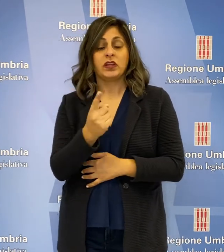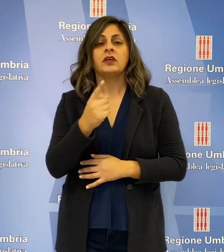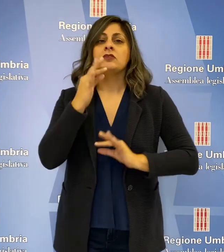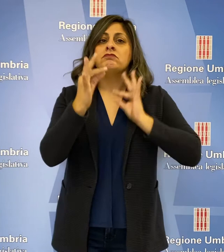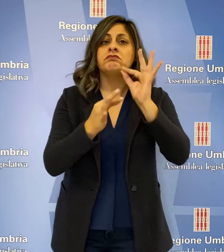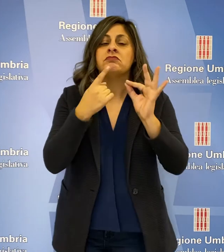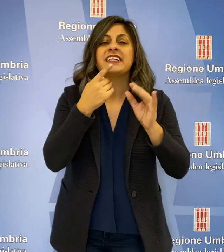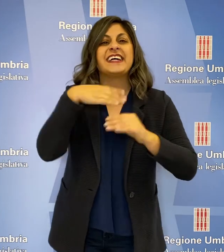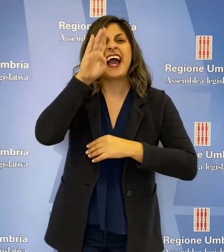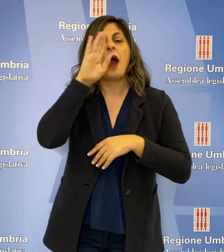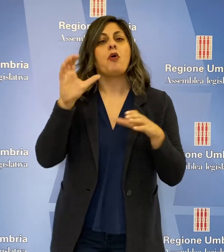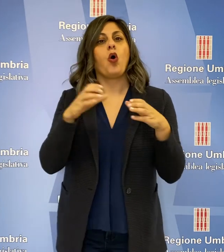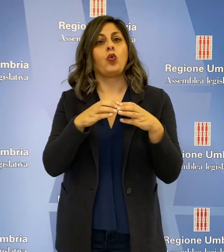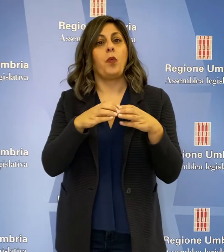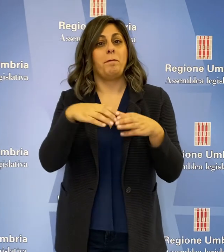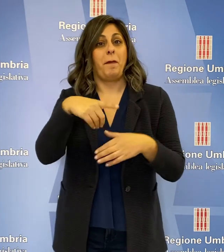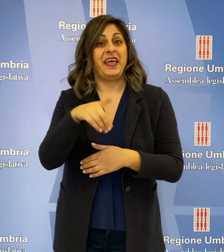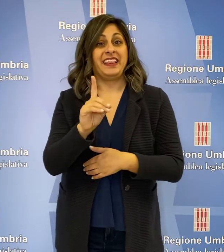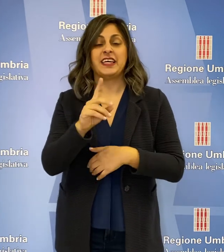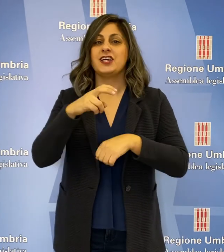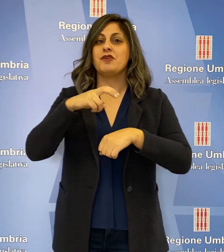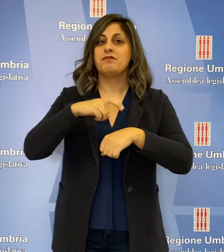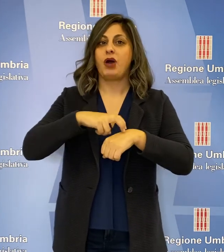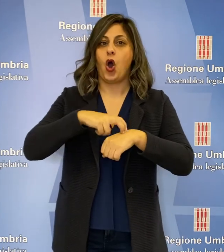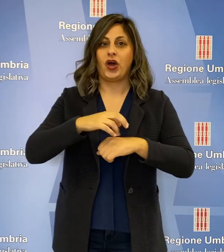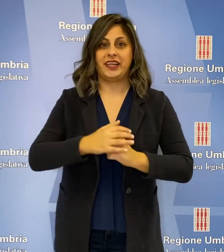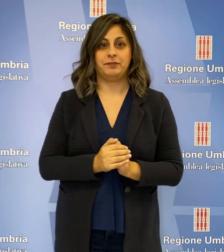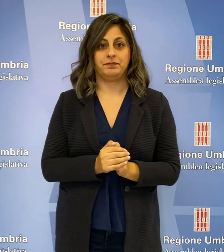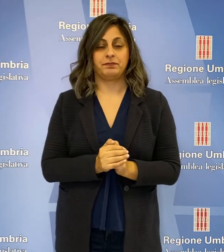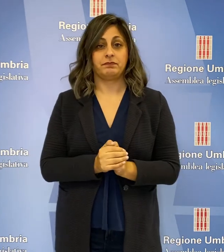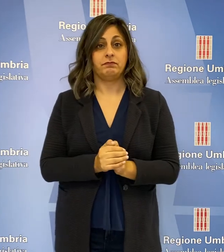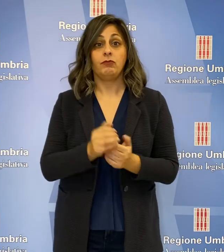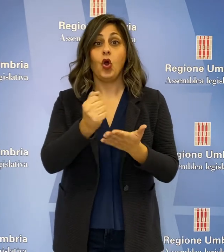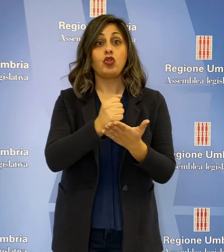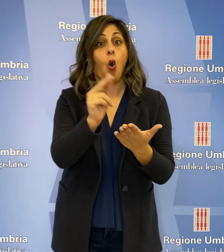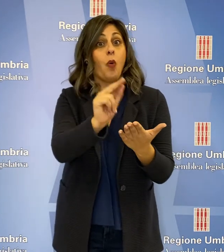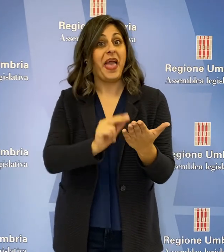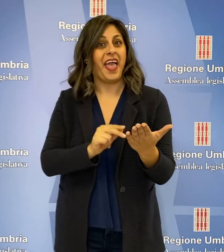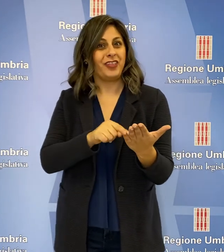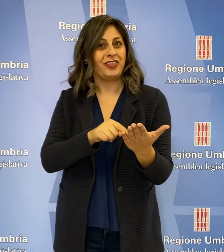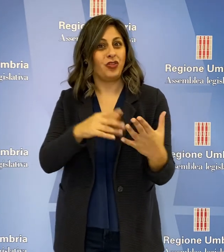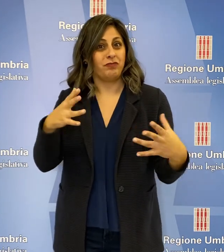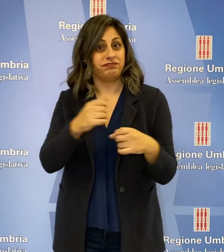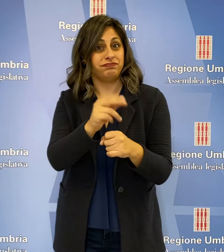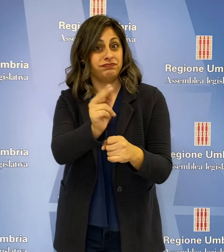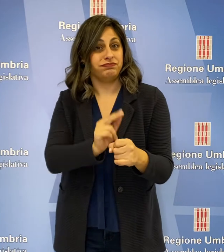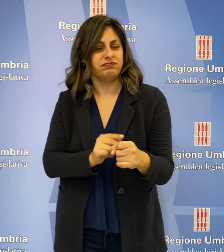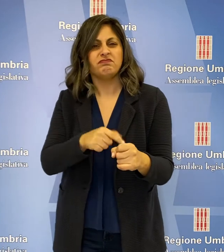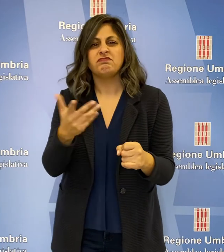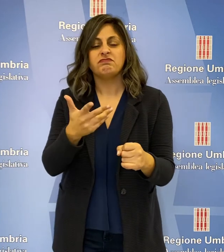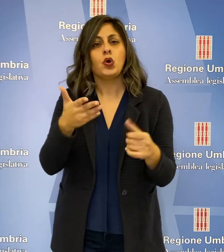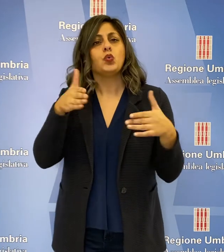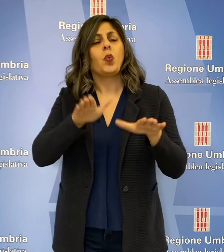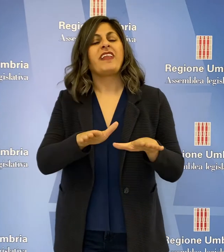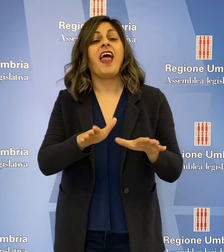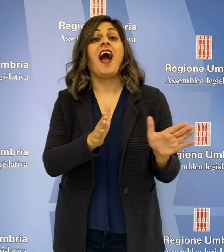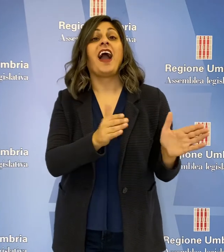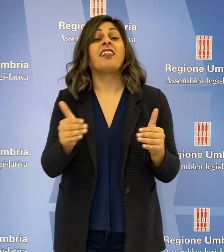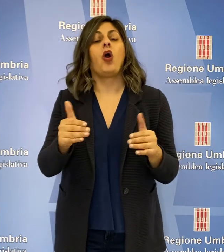illustrata dal capogruppo del Partito Democratico, Tommaso Bori. Il documento, che si concentra appunto sulla tutela delle categorie più